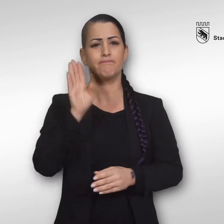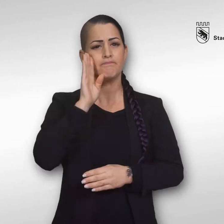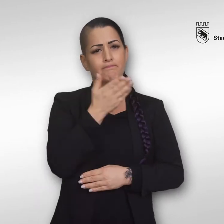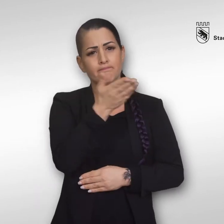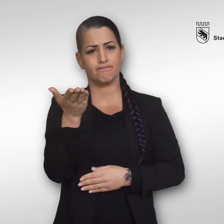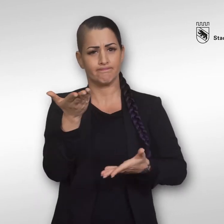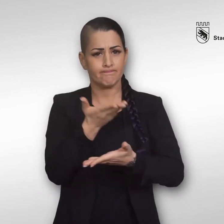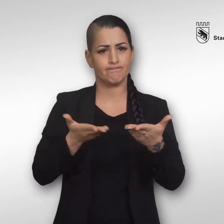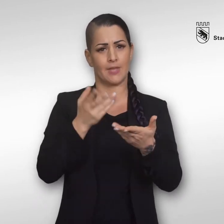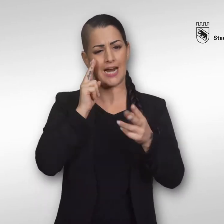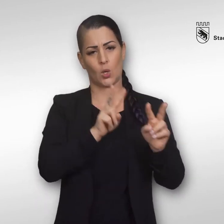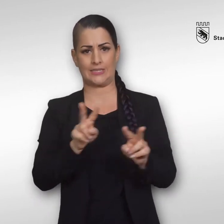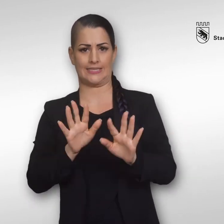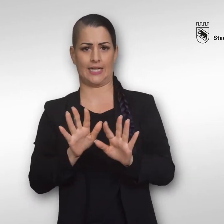Bitte gegenseitig Rücksicht nehmen